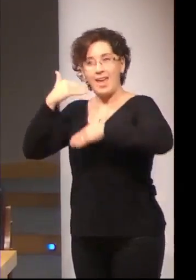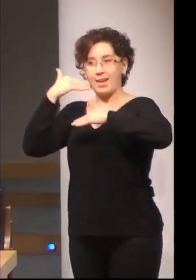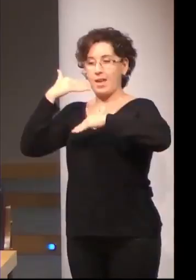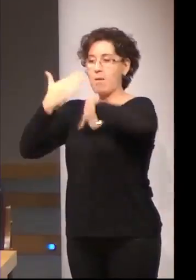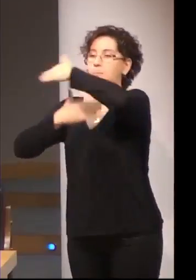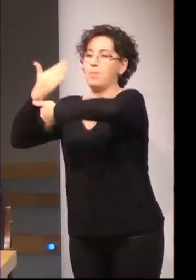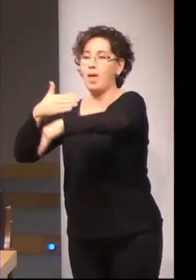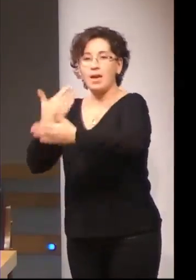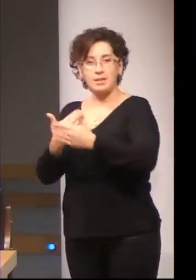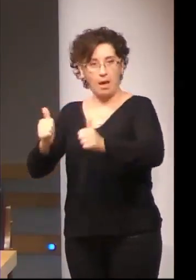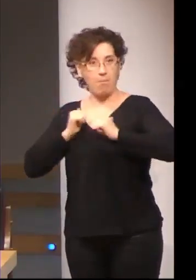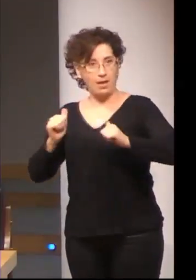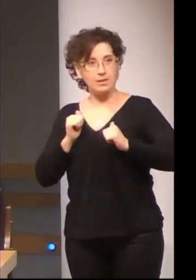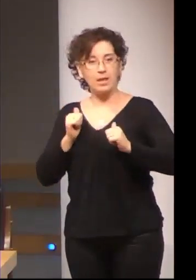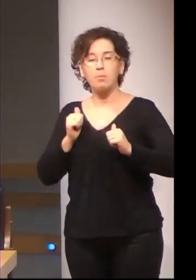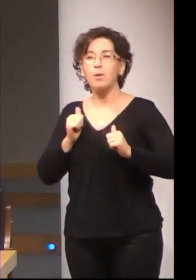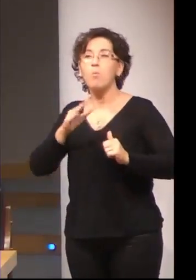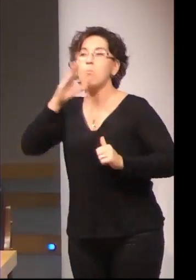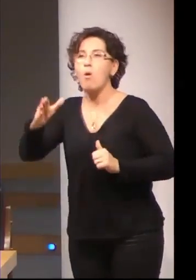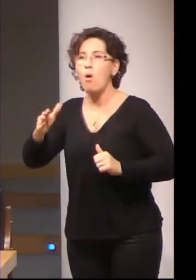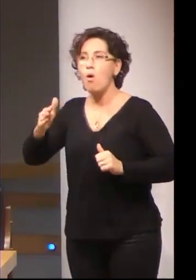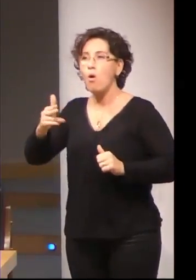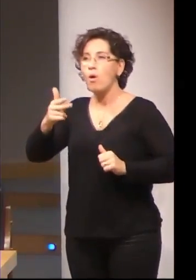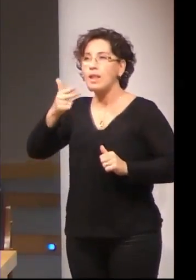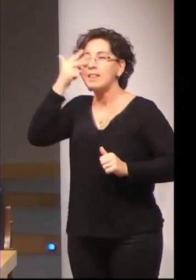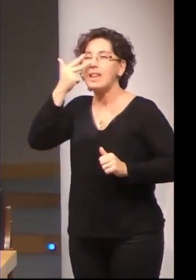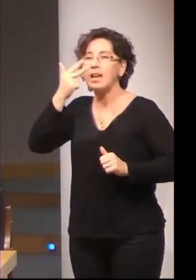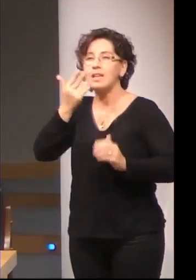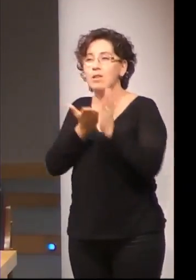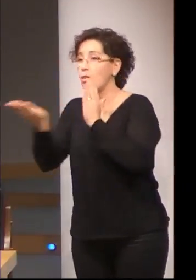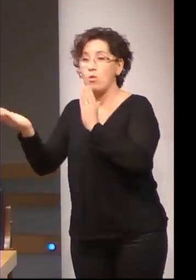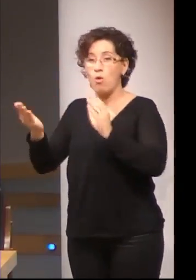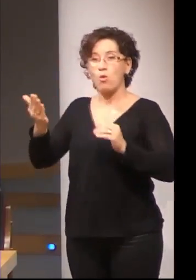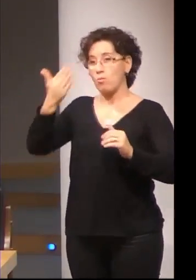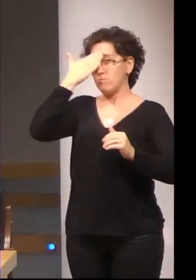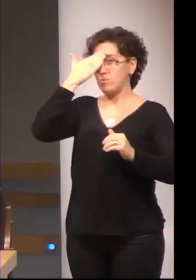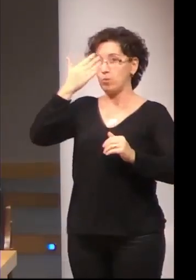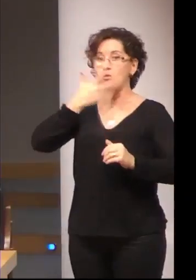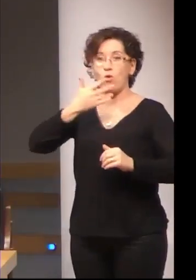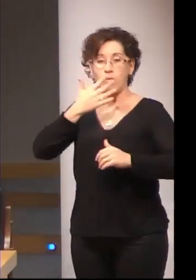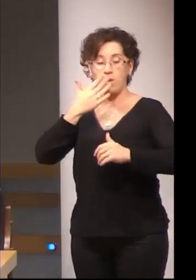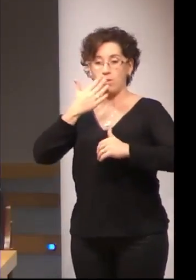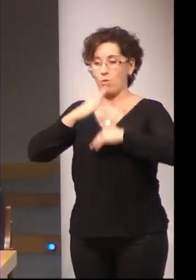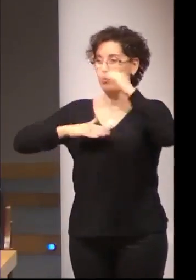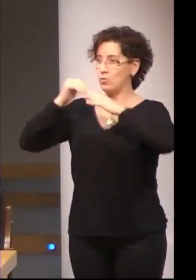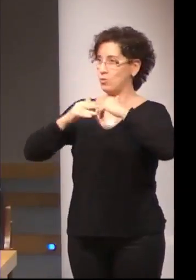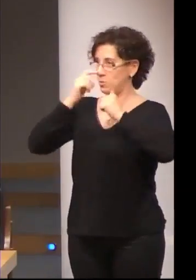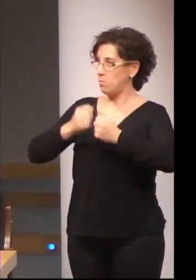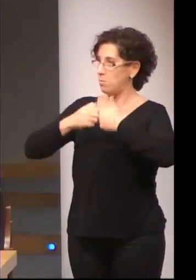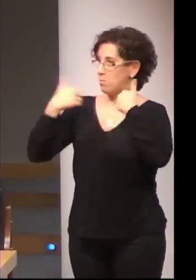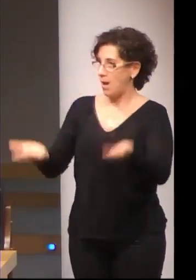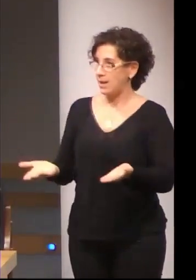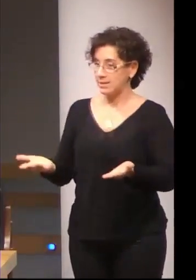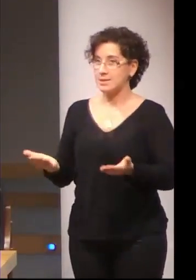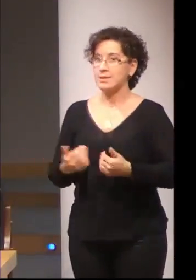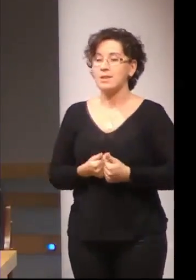aumentar el nivel cultural que es interesante y la capacidad con lo cual coincide plenamente con las intervenciones de